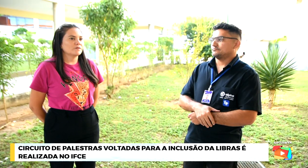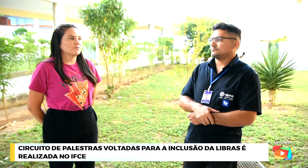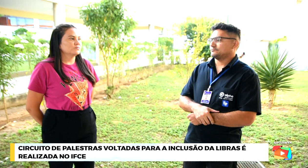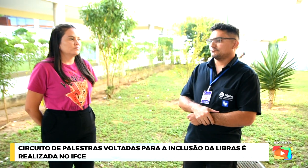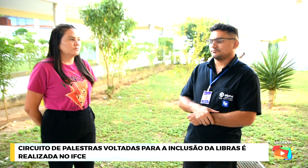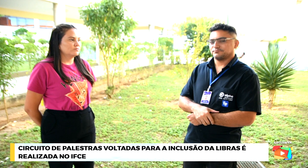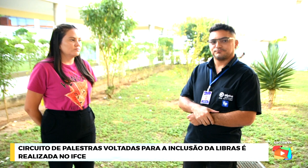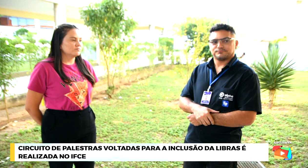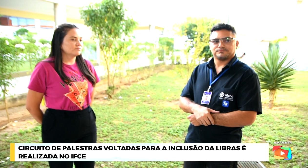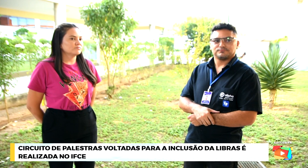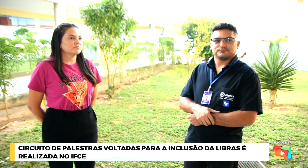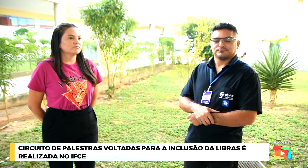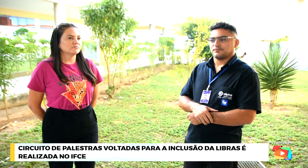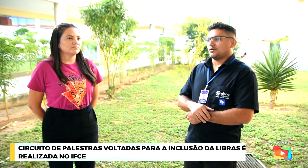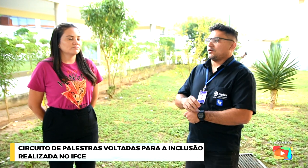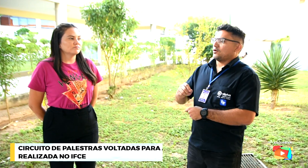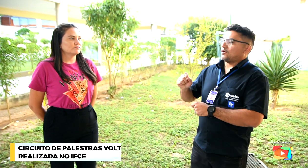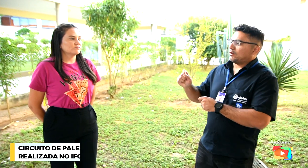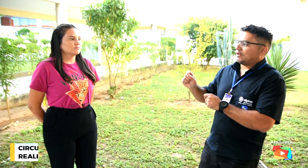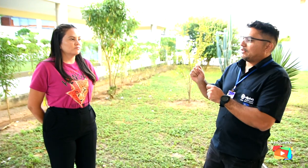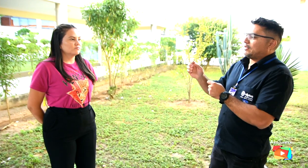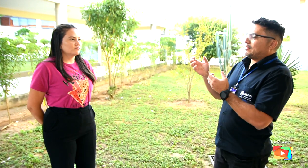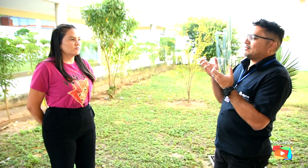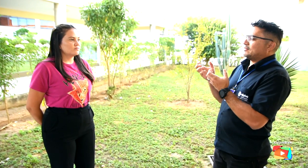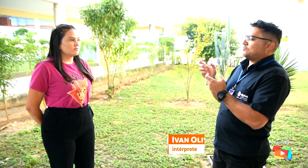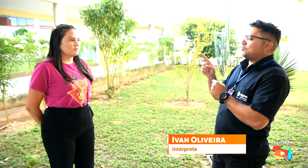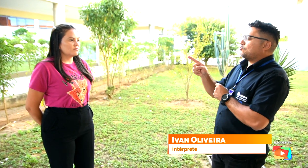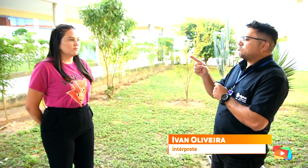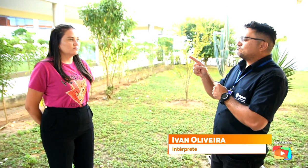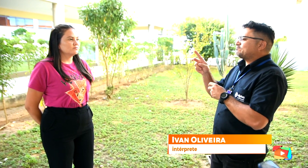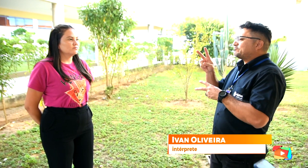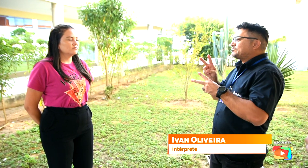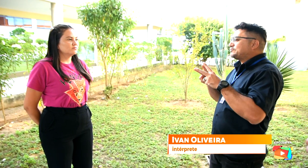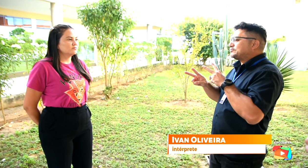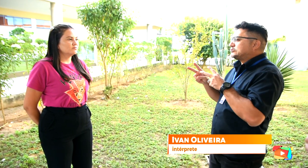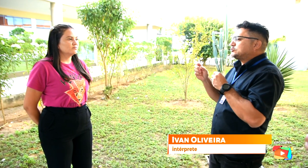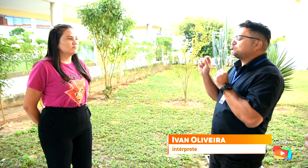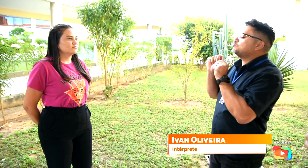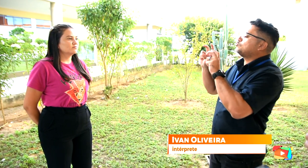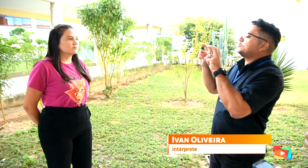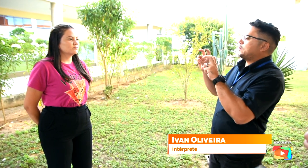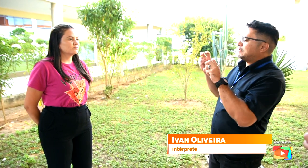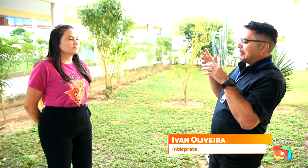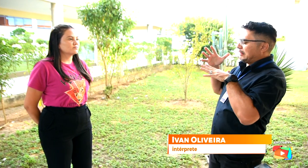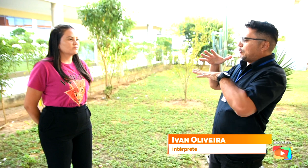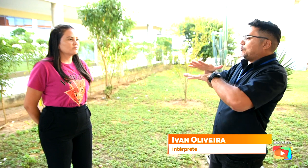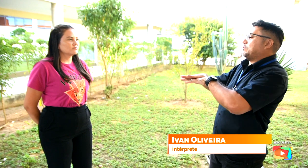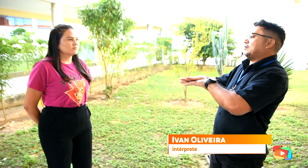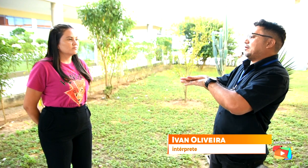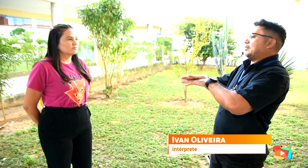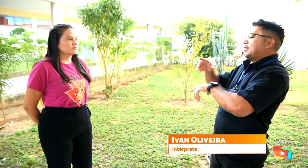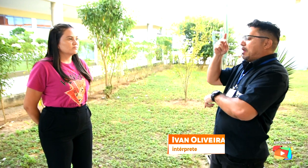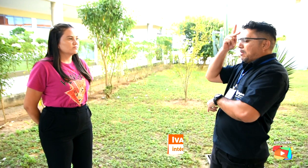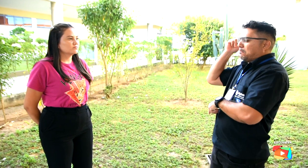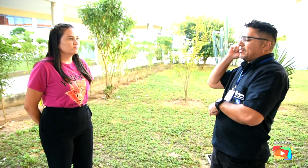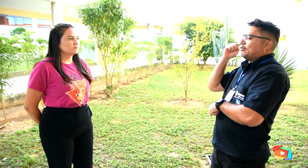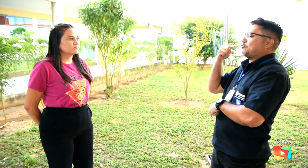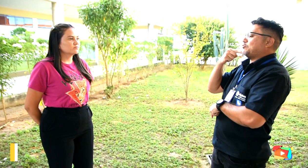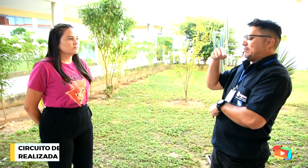queria saber de você como que você avalia a questão da inclusão ao público surda, pessoa surda aqui em Canindé. Você acha que